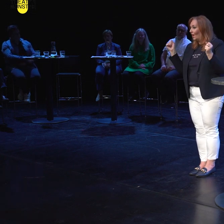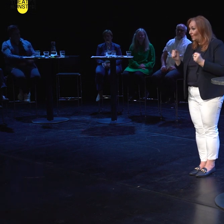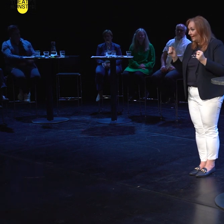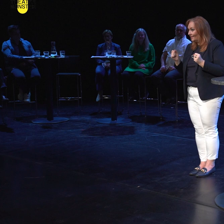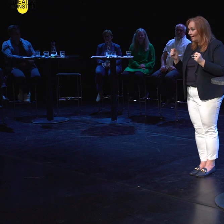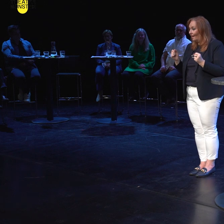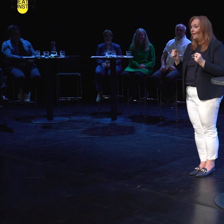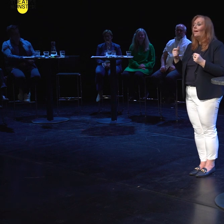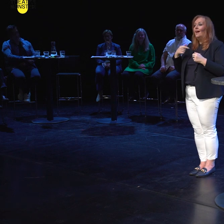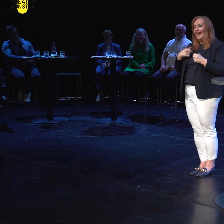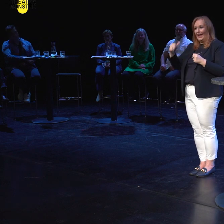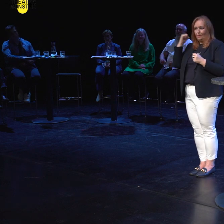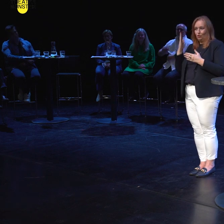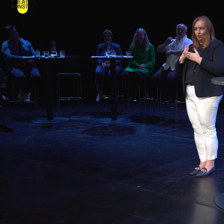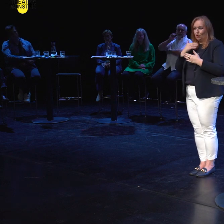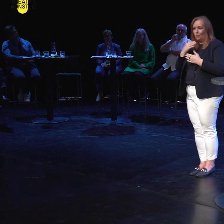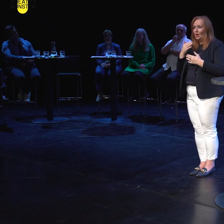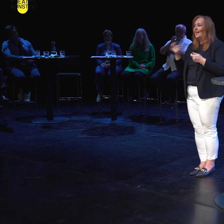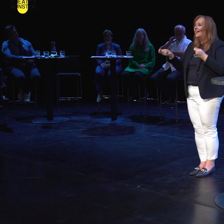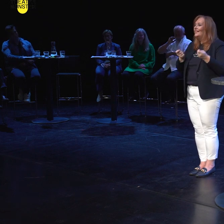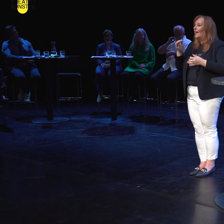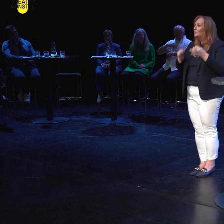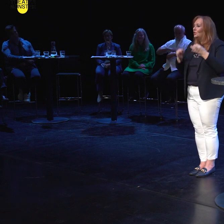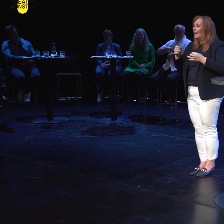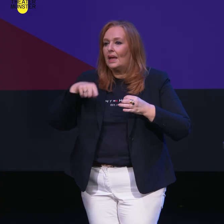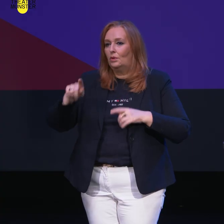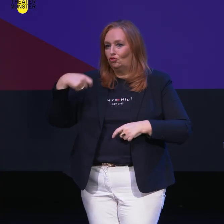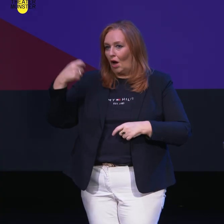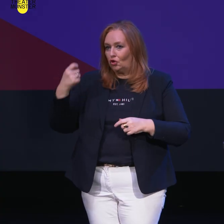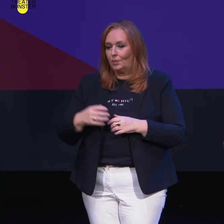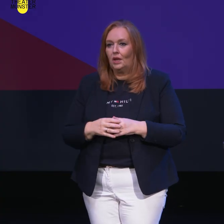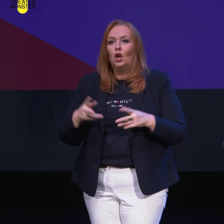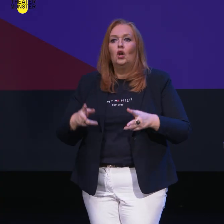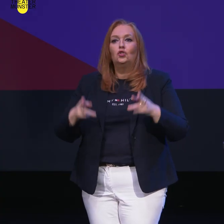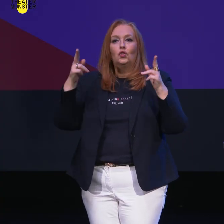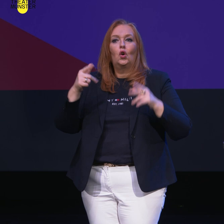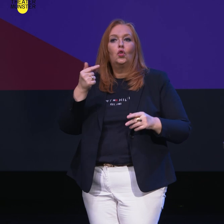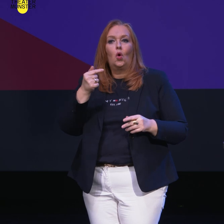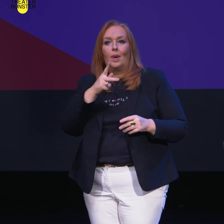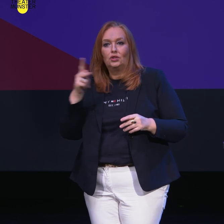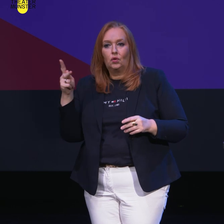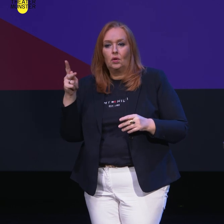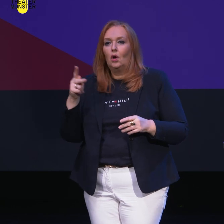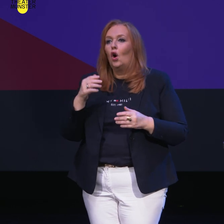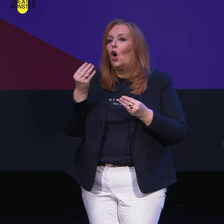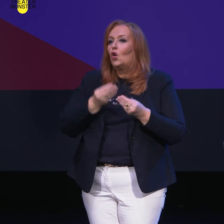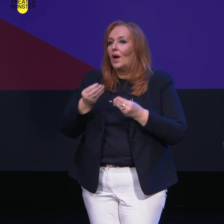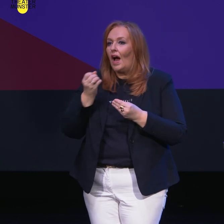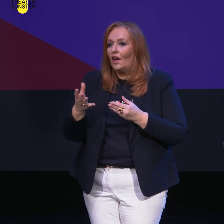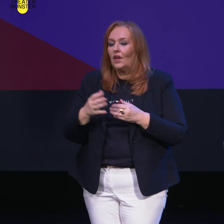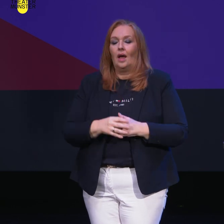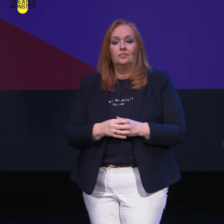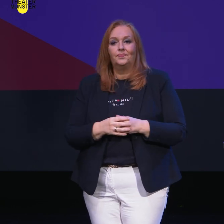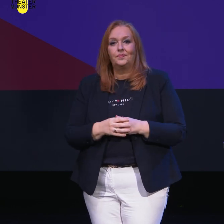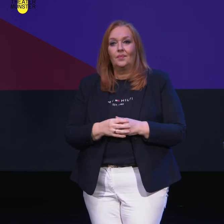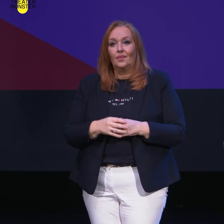worüber Remzi Al-Khalisi schon gesprochen hat, mit Tanz, Musik, Theater und Schauspiel. Das Stück von Thomas Köck mit Choregrafin Judith Sanchez